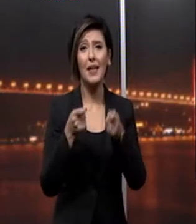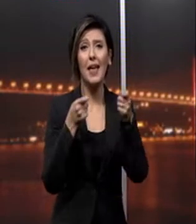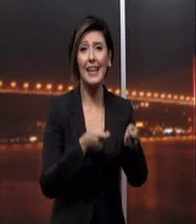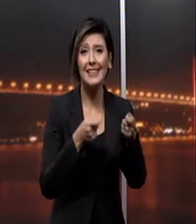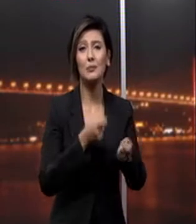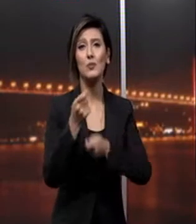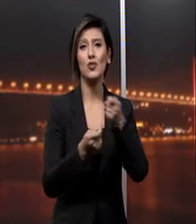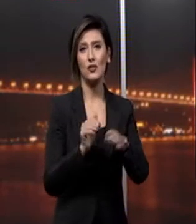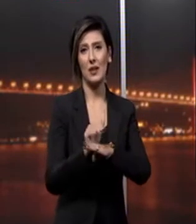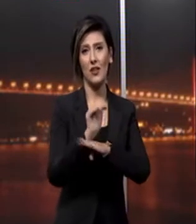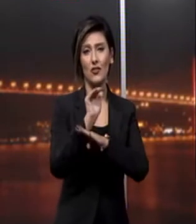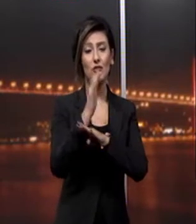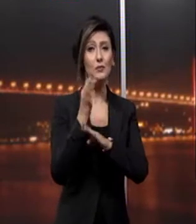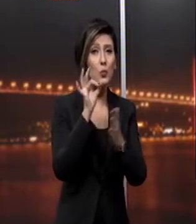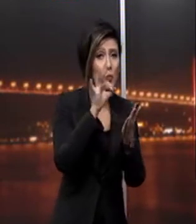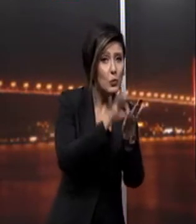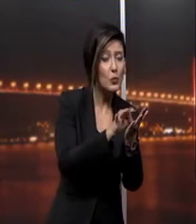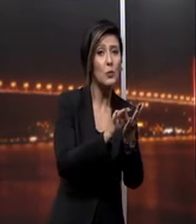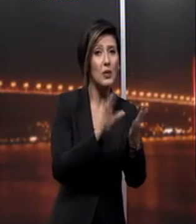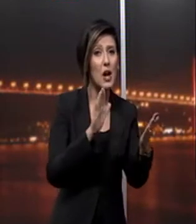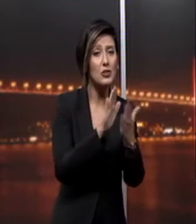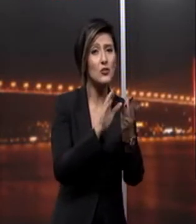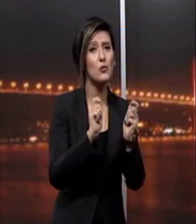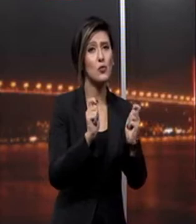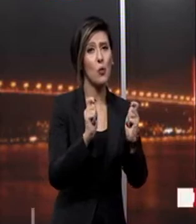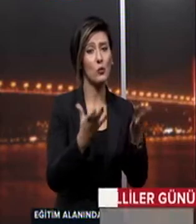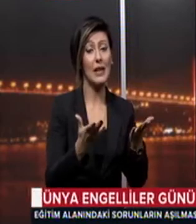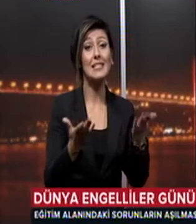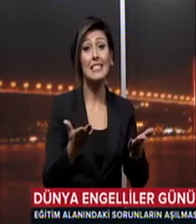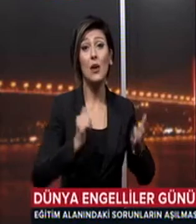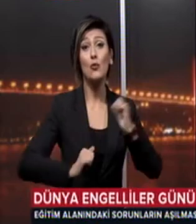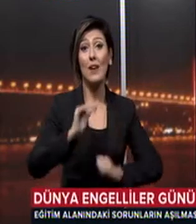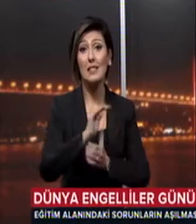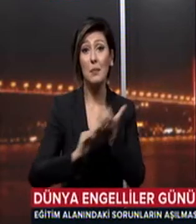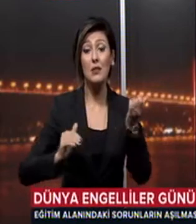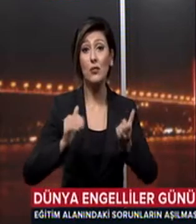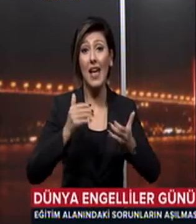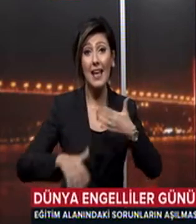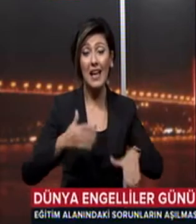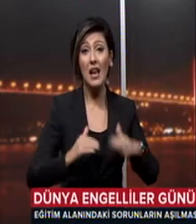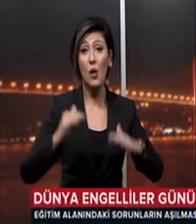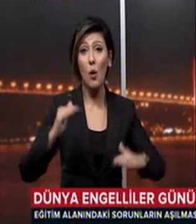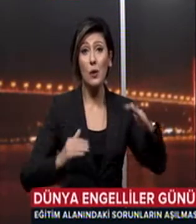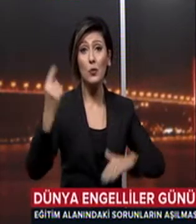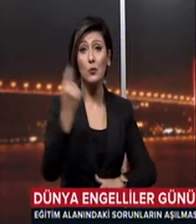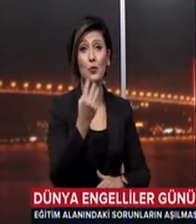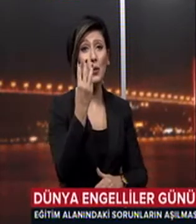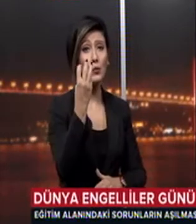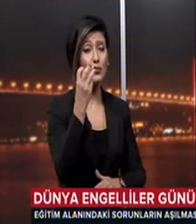ve çalışma yaşamına erişimde karşılaşılan zorluklar Zira üniversite mezunu engellilerin oranı %3'lerde